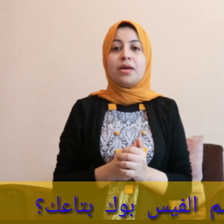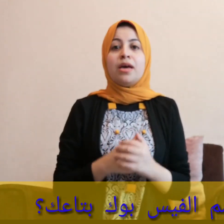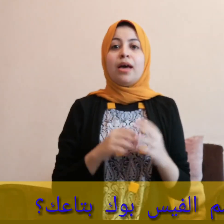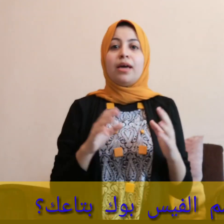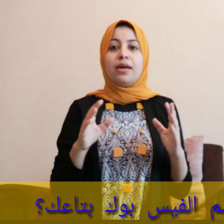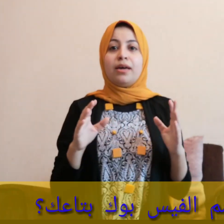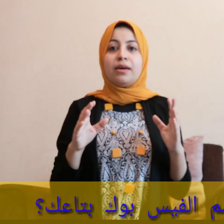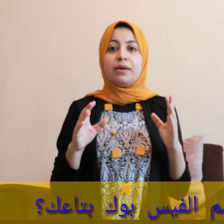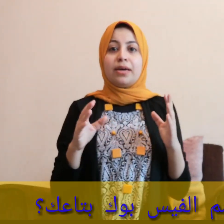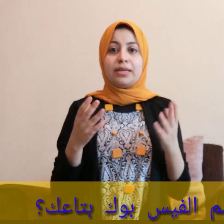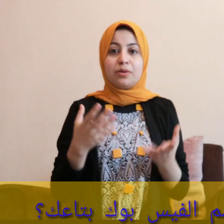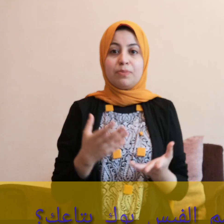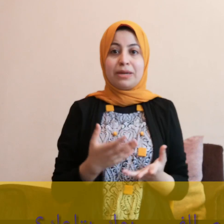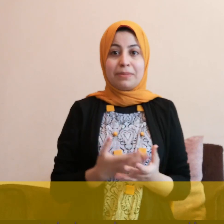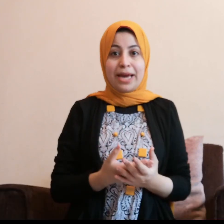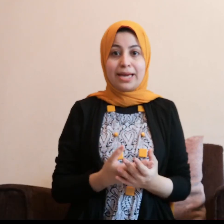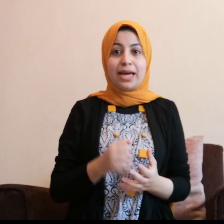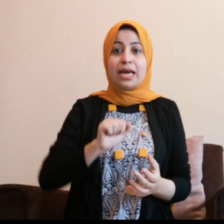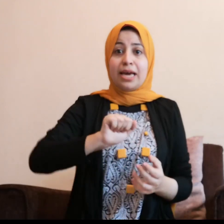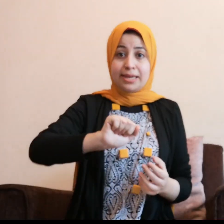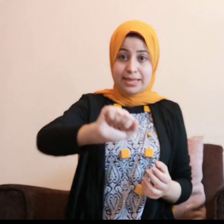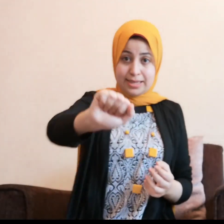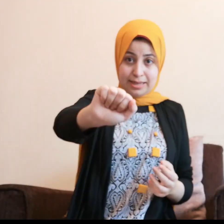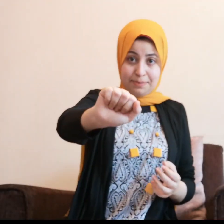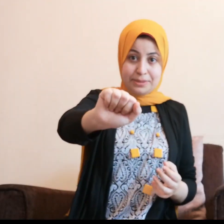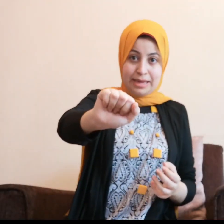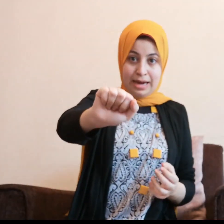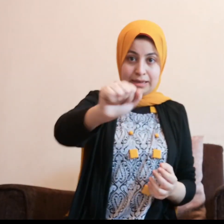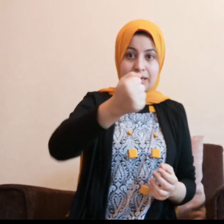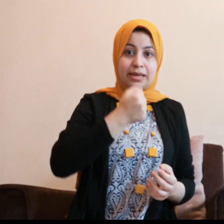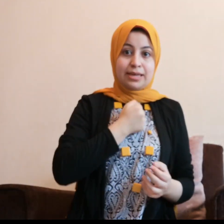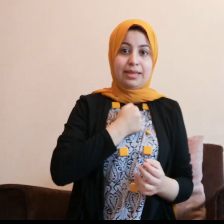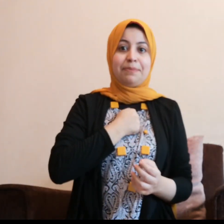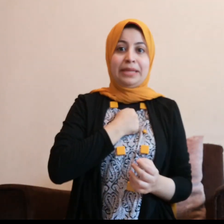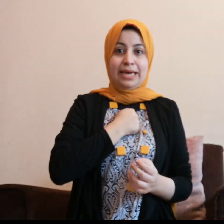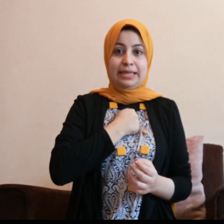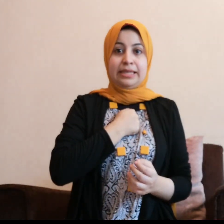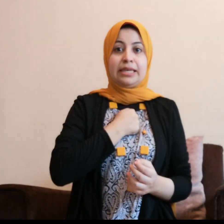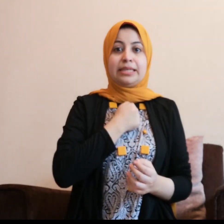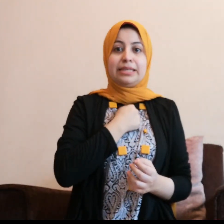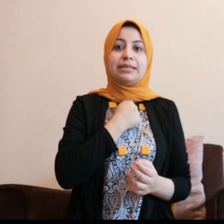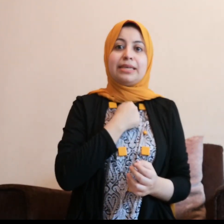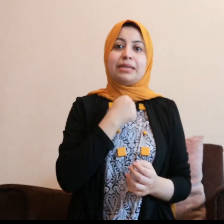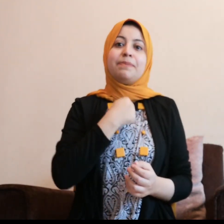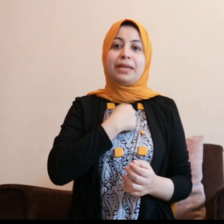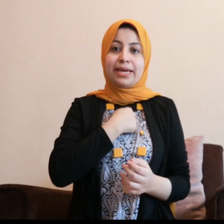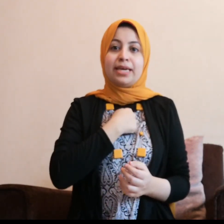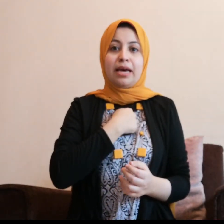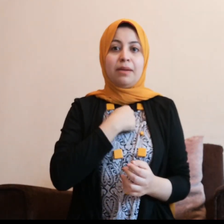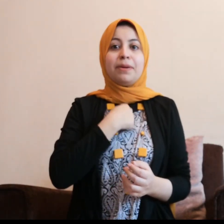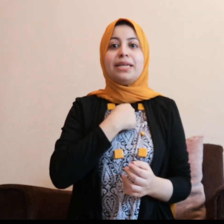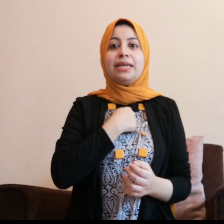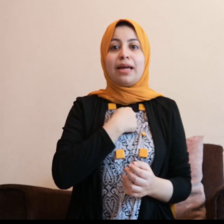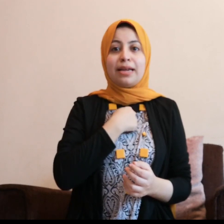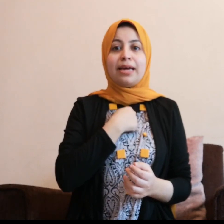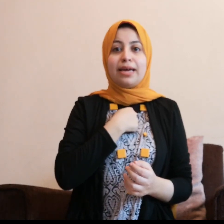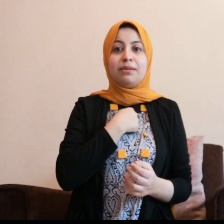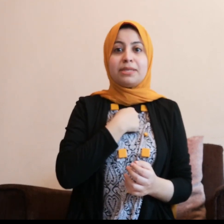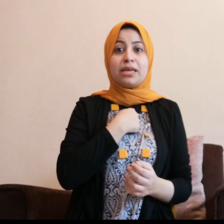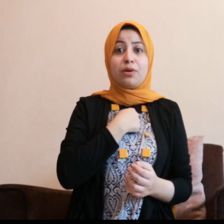احنا ناخد بالله من حاجة ان كده بتاعك كده بتاعك دي يعني الملكية انا هاني مسلا